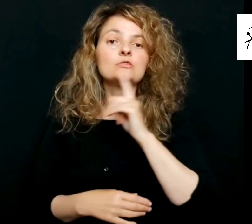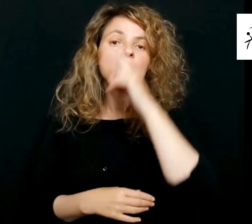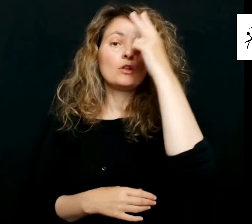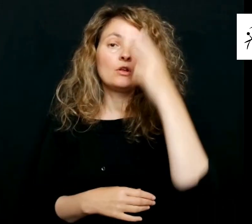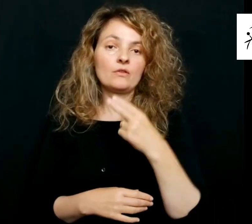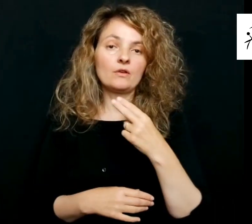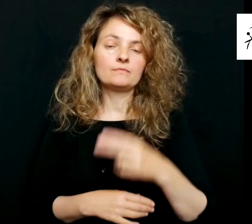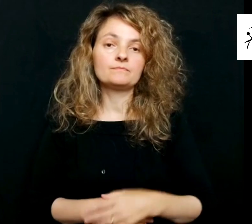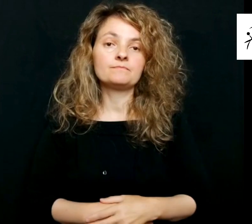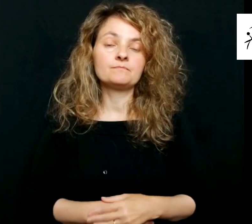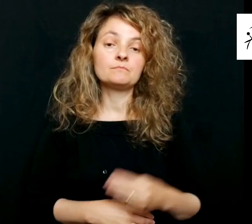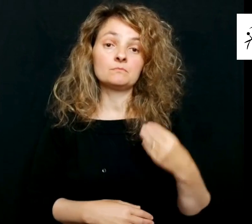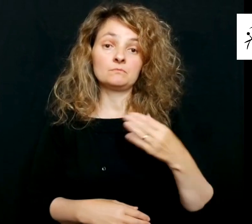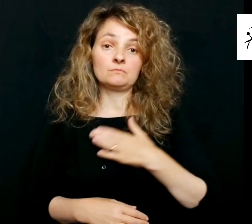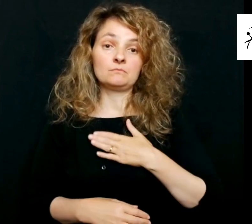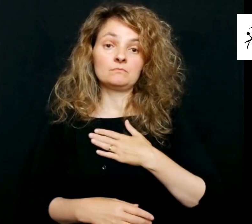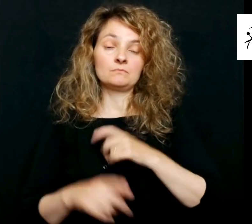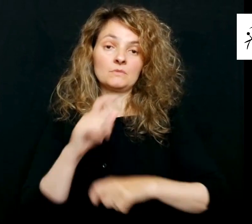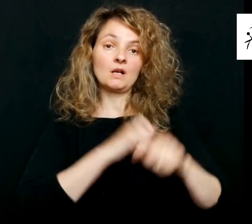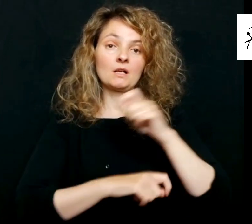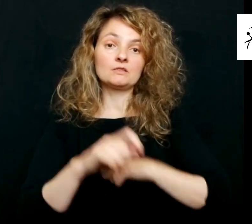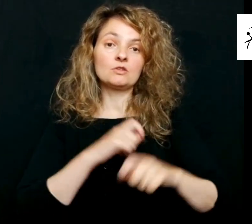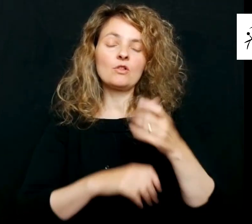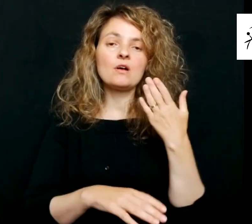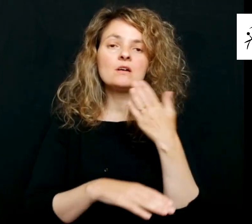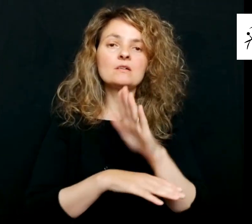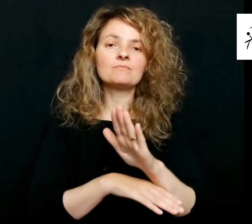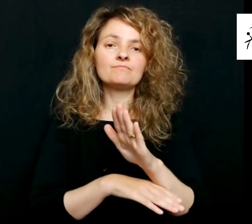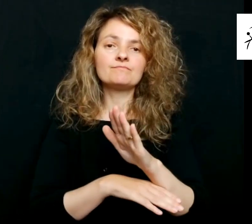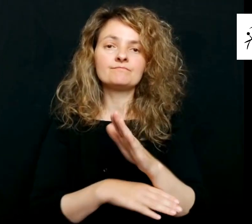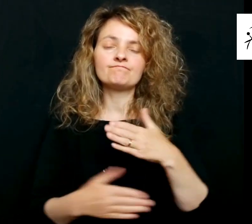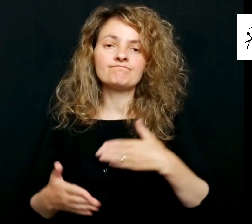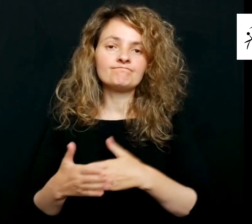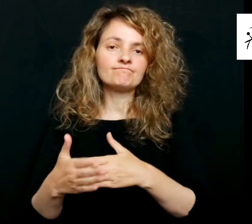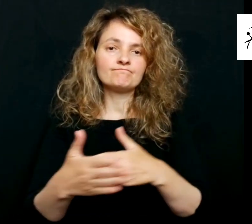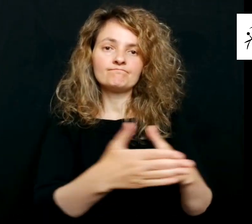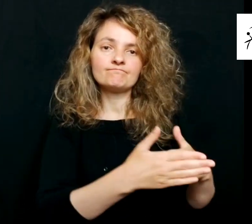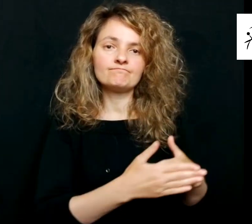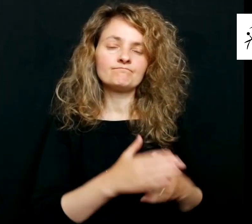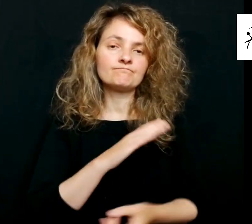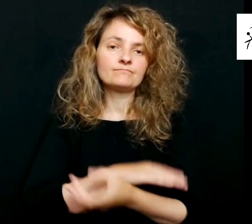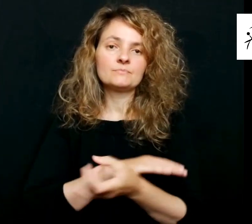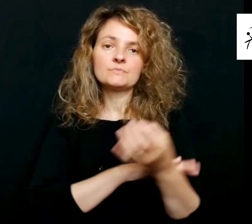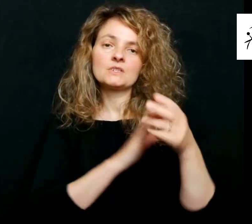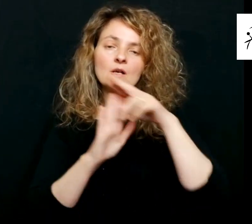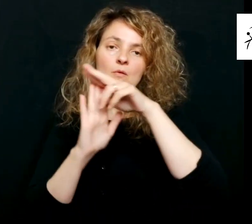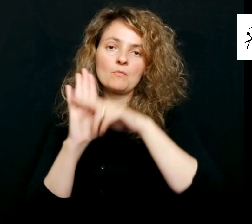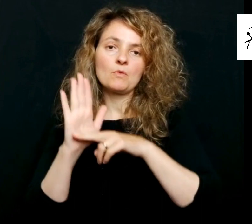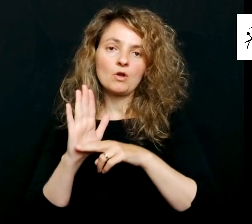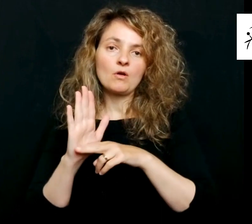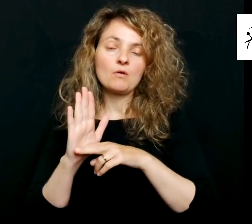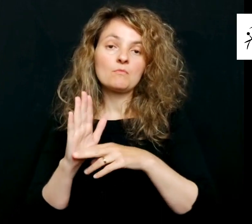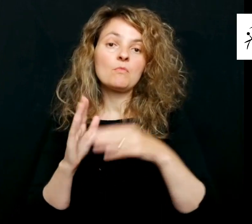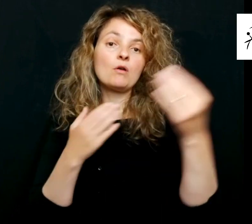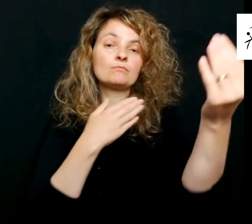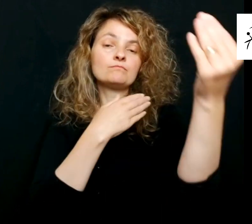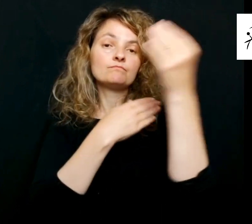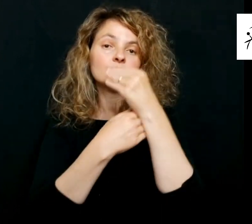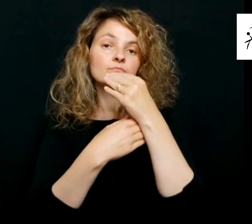toda vez que asociaciones como las que representa ven imposibilitada la realización de los programas por falta